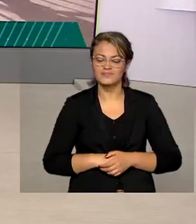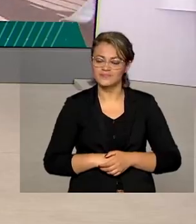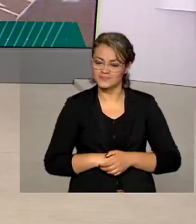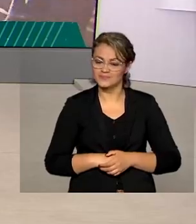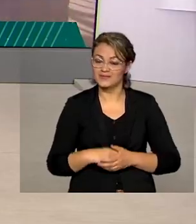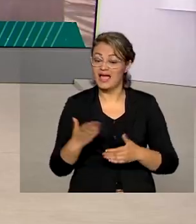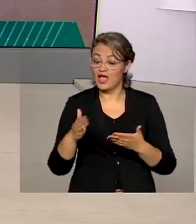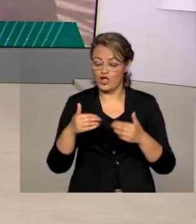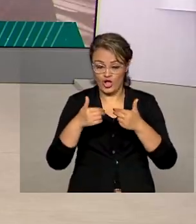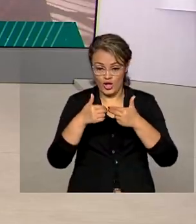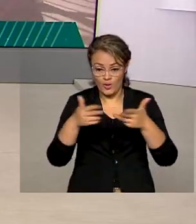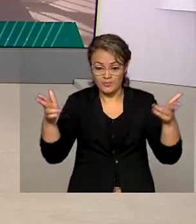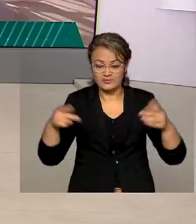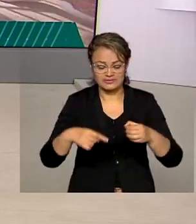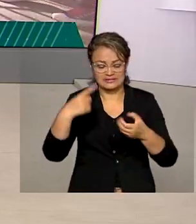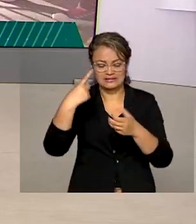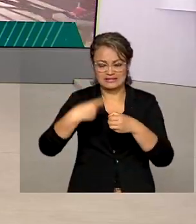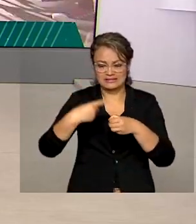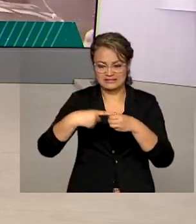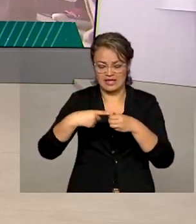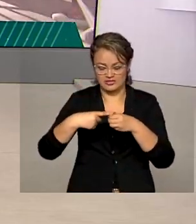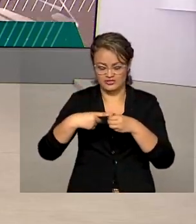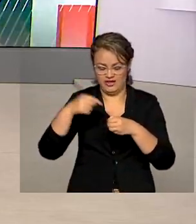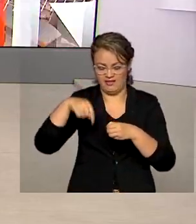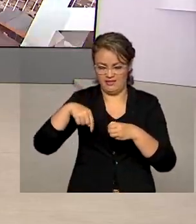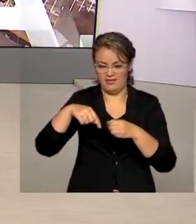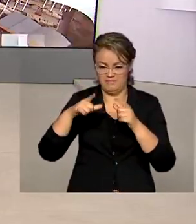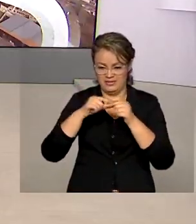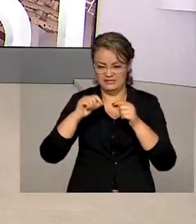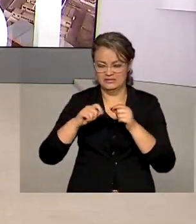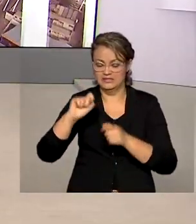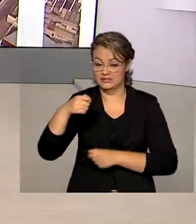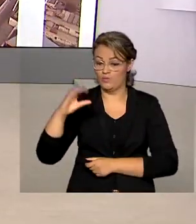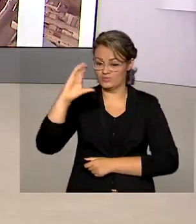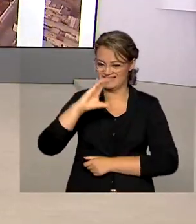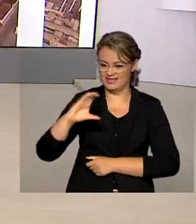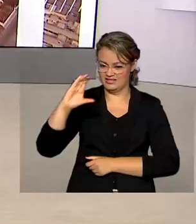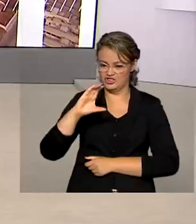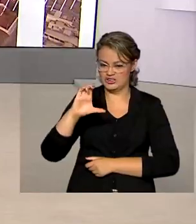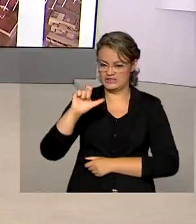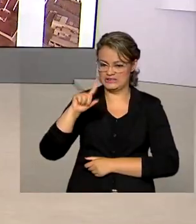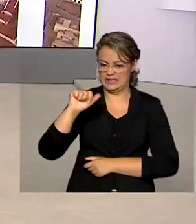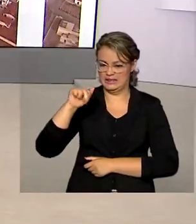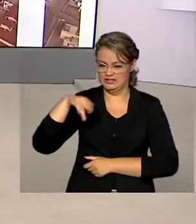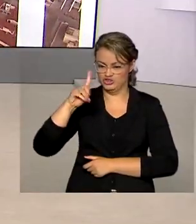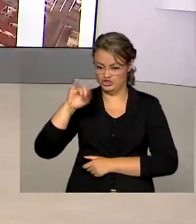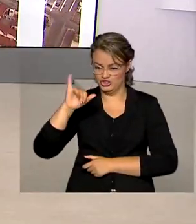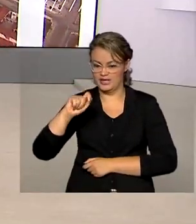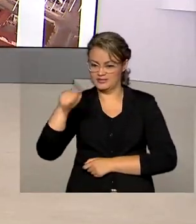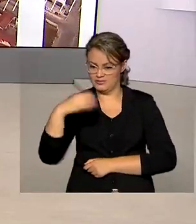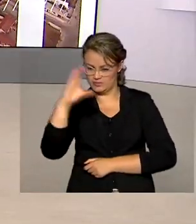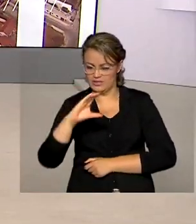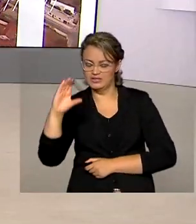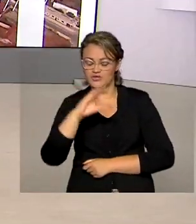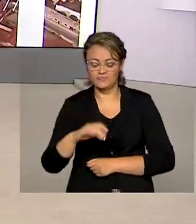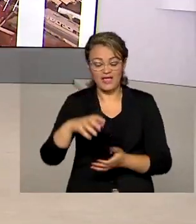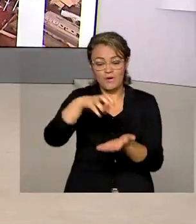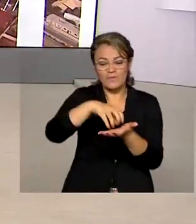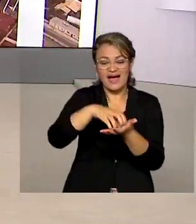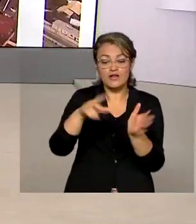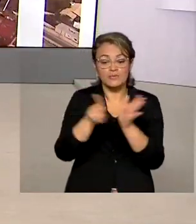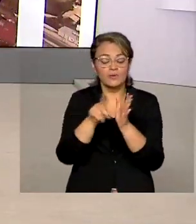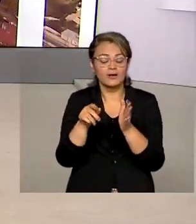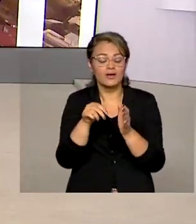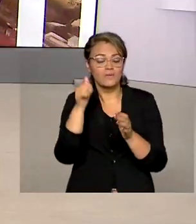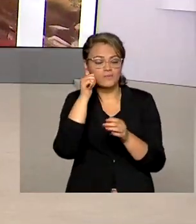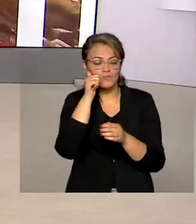Foi inaugurada em Ceilândia, aqui no Distrito Federal, a Casa da Mulher Brasileira. O local reúne todos os serviços do